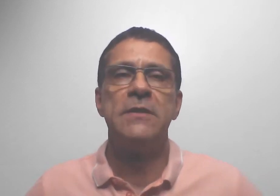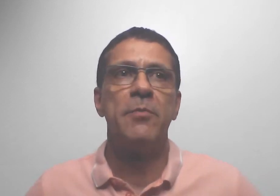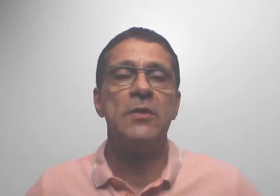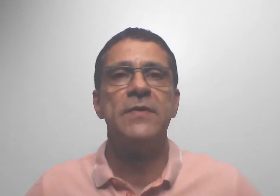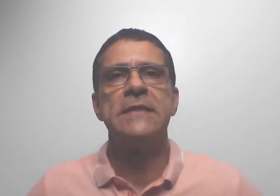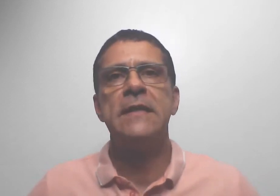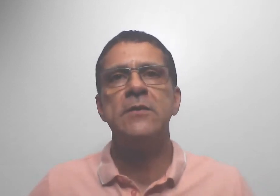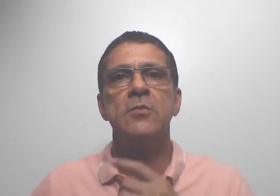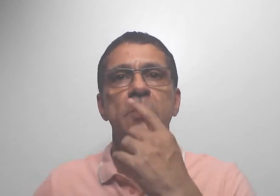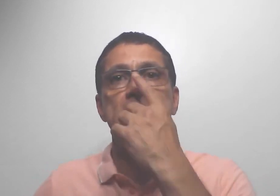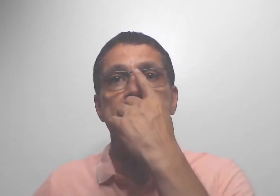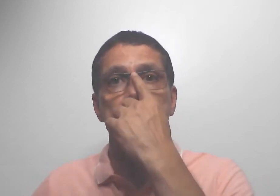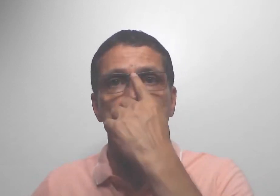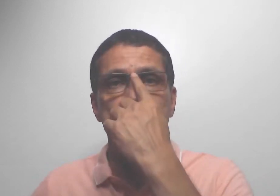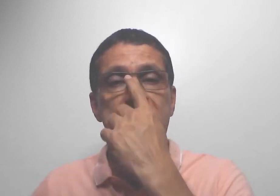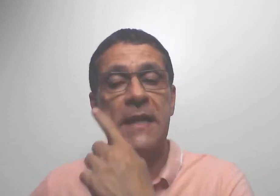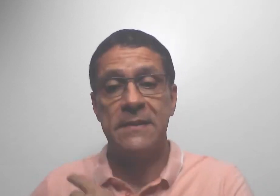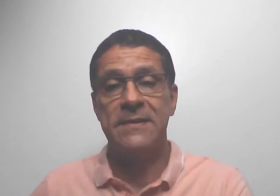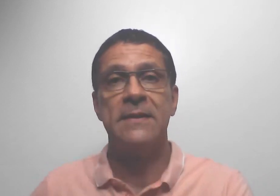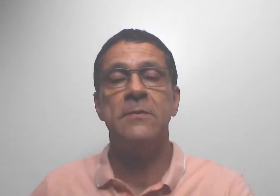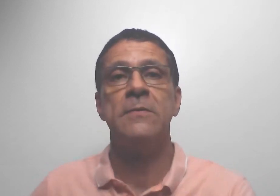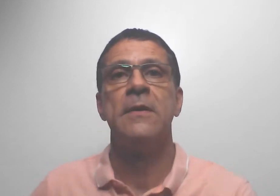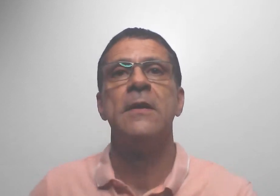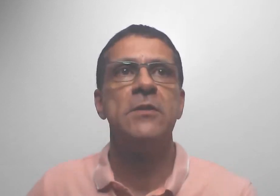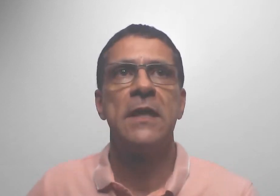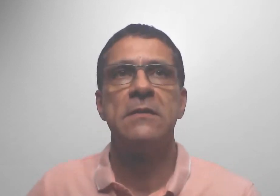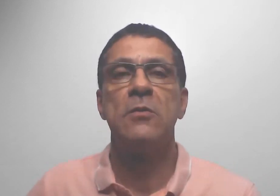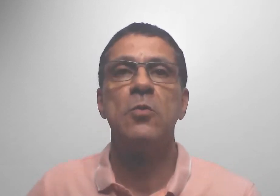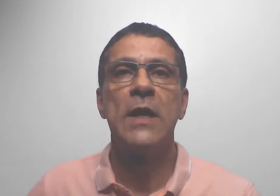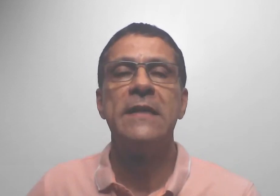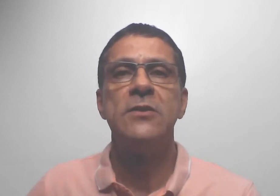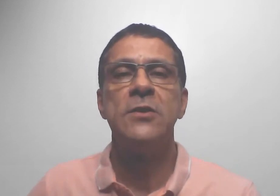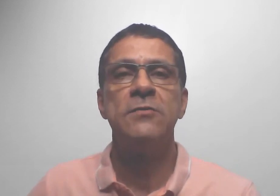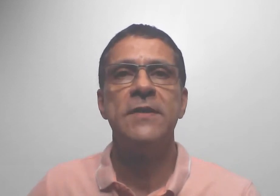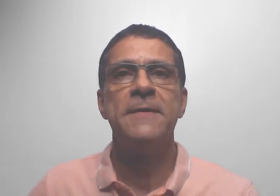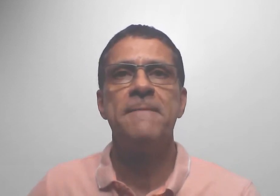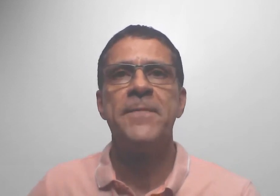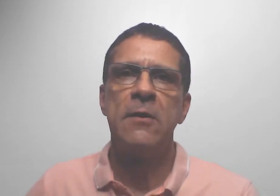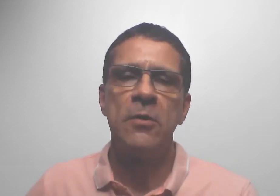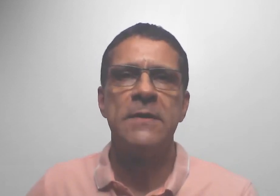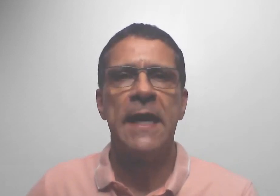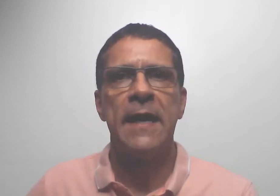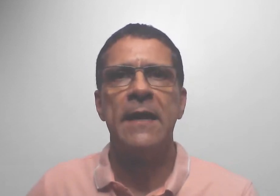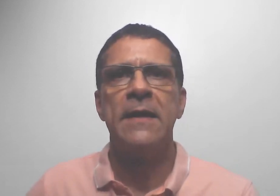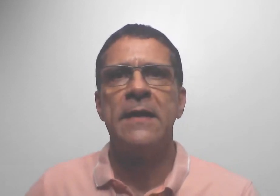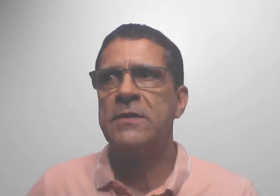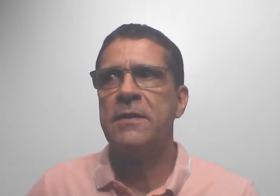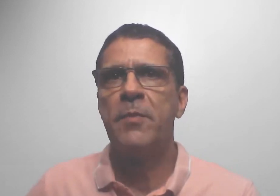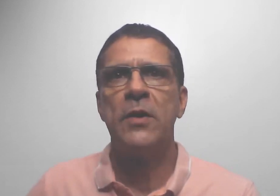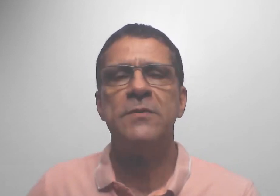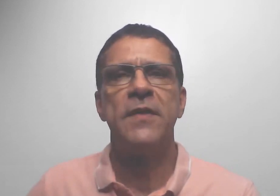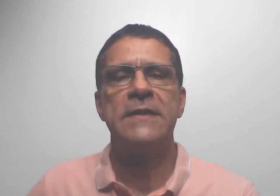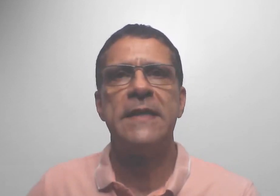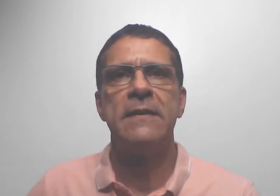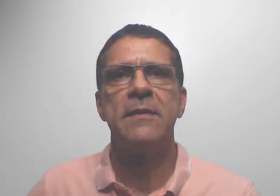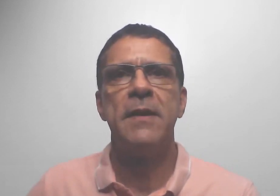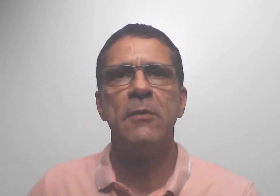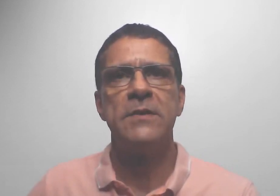E você pode fazer isso, por exemplo, com meditação, uma meditação curativa. Sem contar que você pode fazer também,